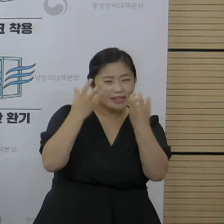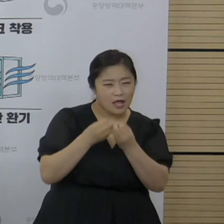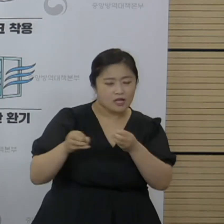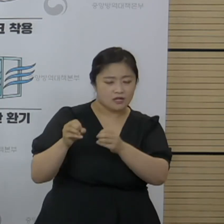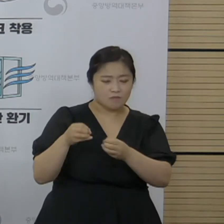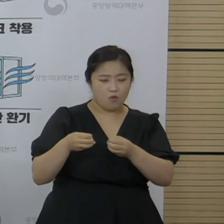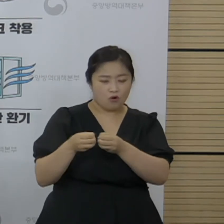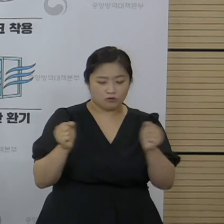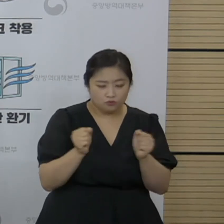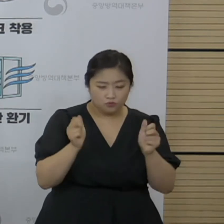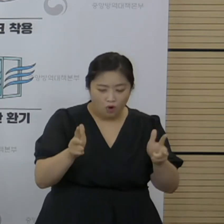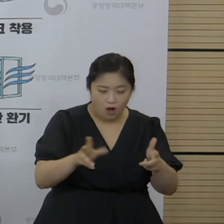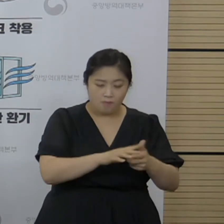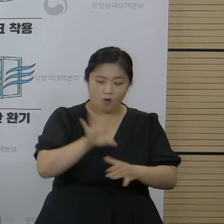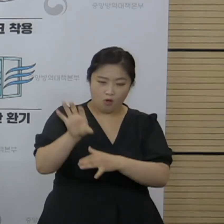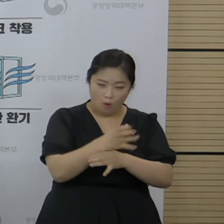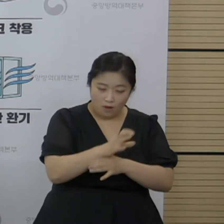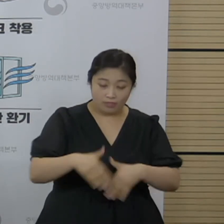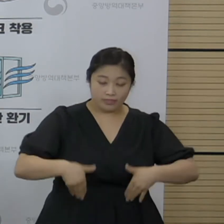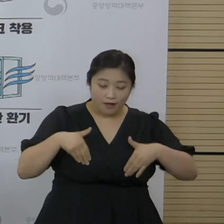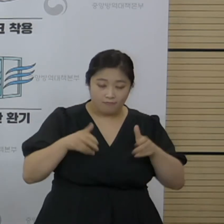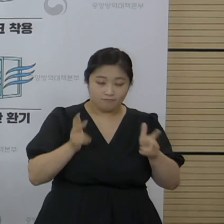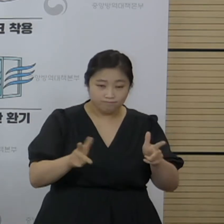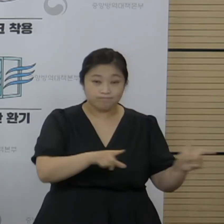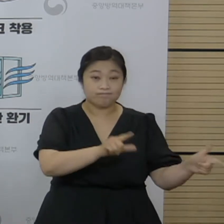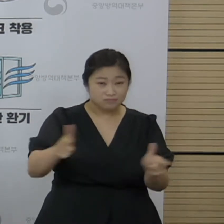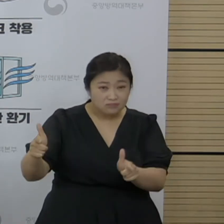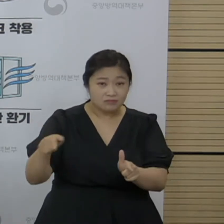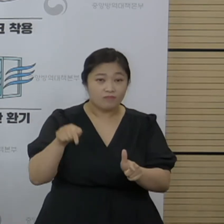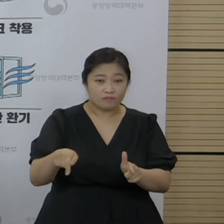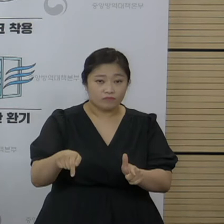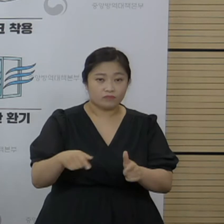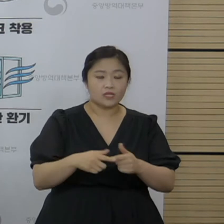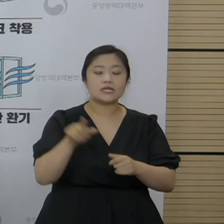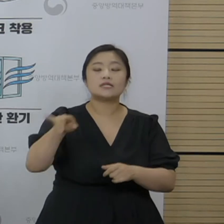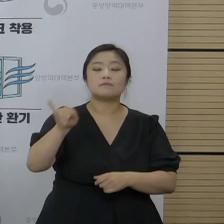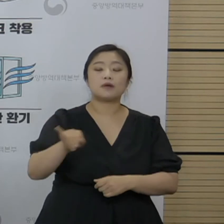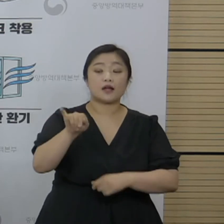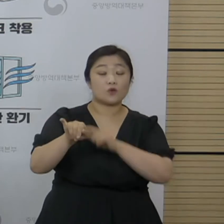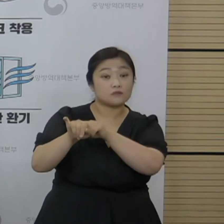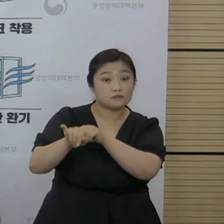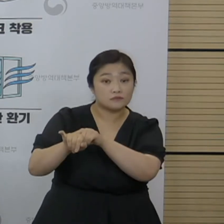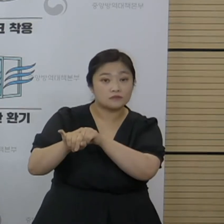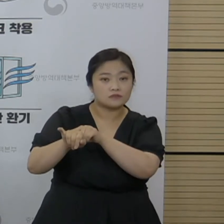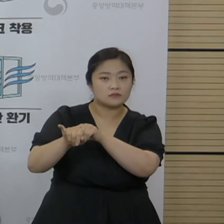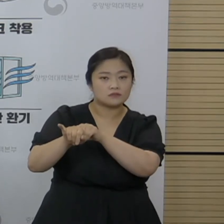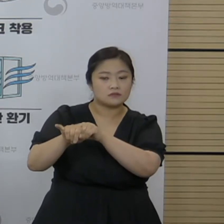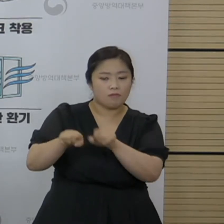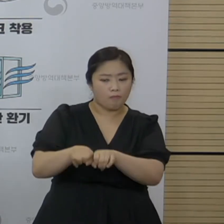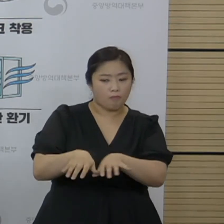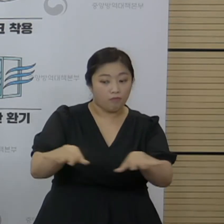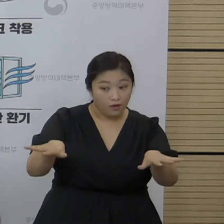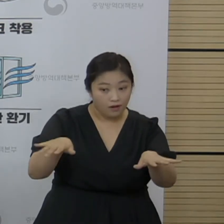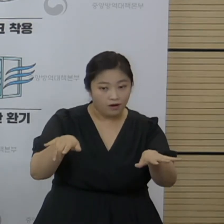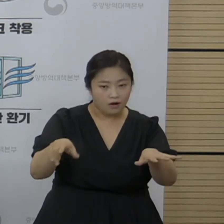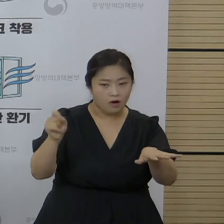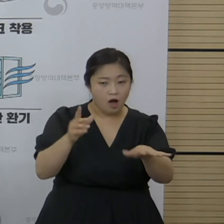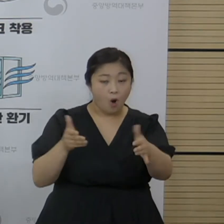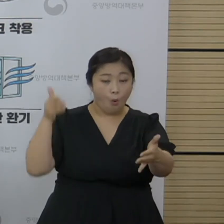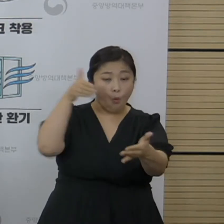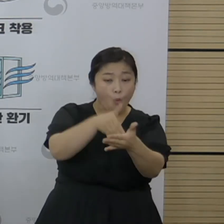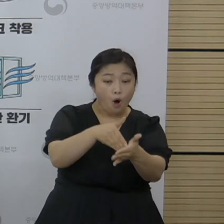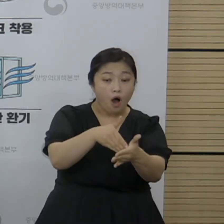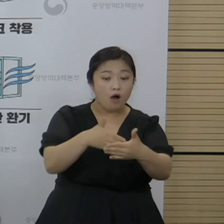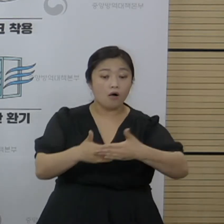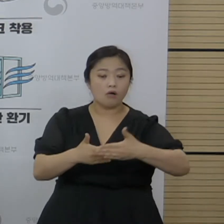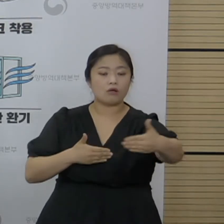선풍기, 냉난방기, 가동과 같은 경우에는 그 바이러스의 확산, 도달 범위가